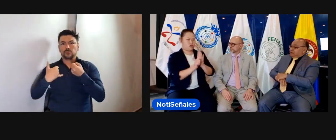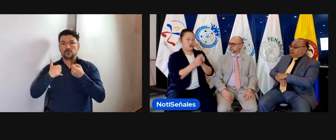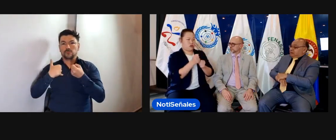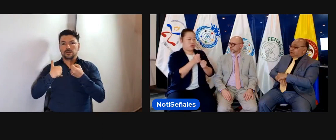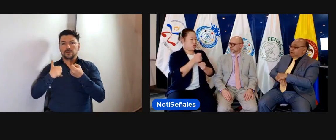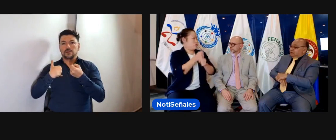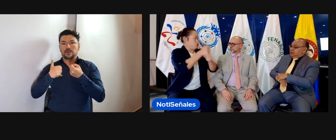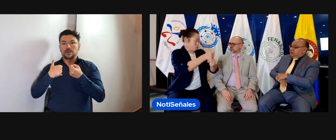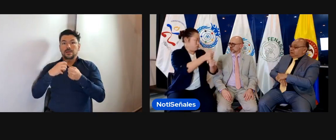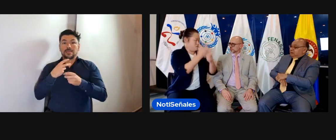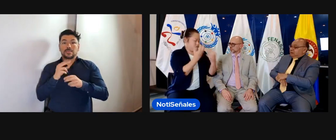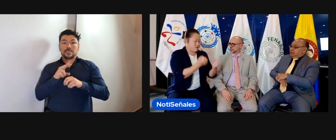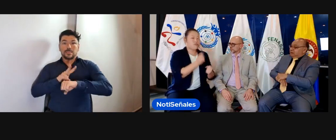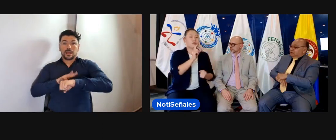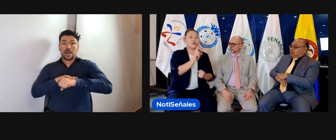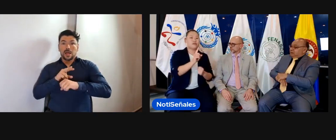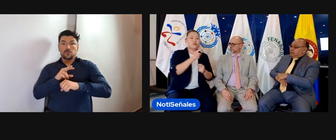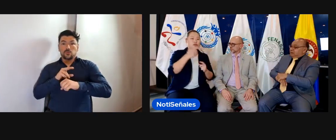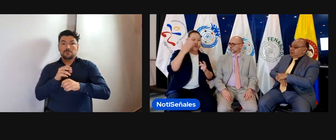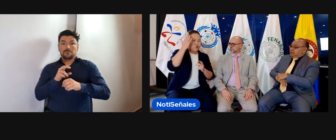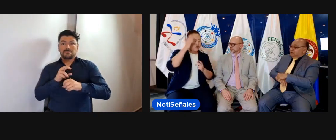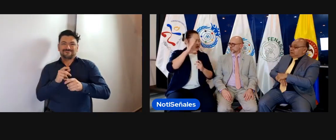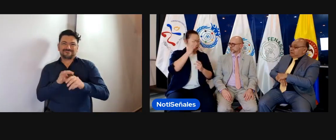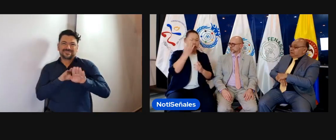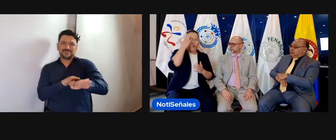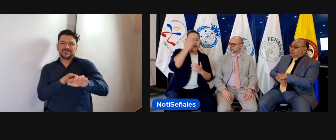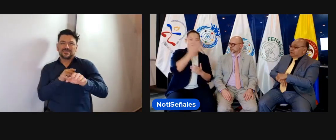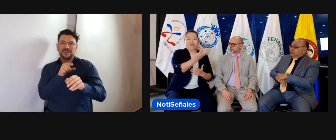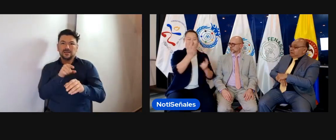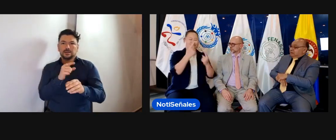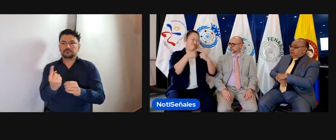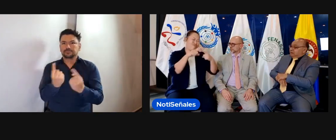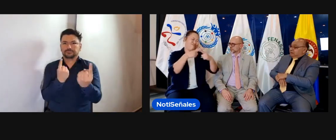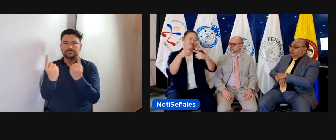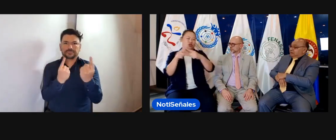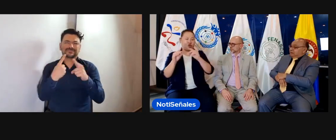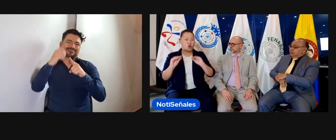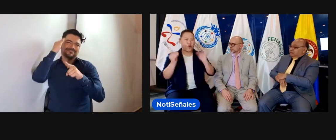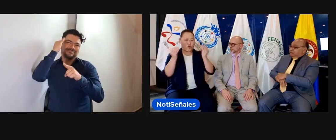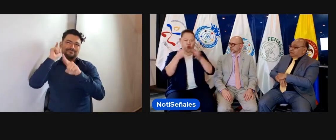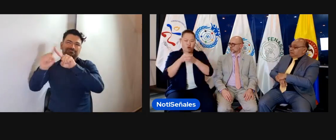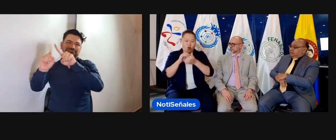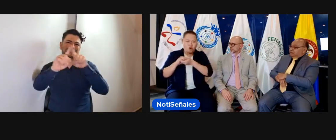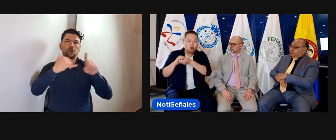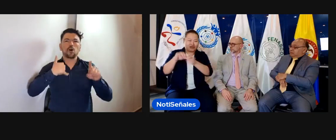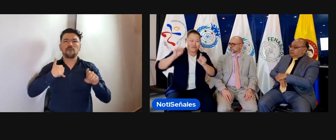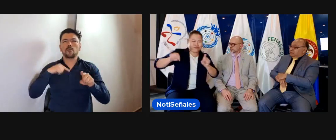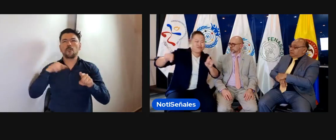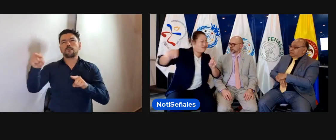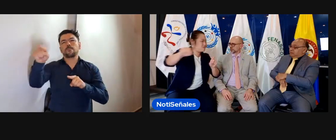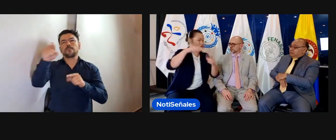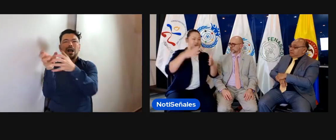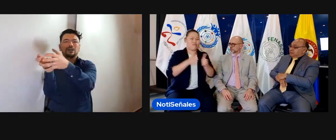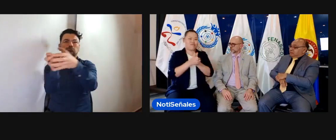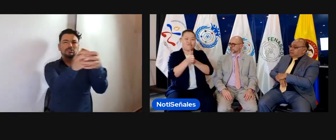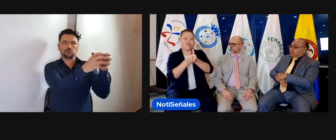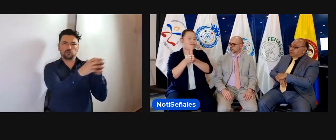representaciones que nosotros tenemos en este momento, pero para llegar a esa representación, pues obviamente hay muchas